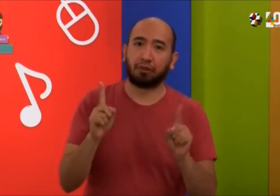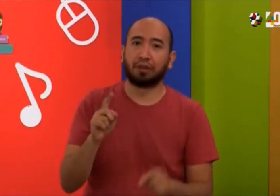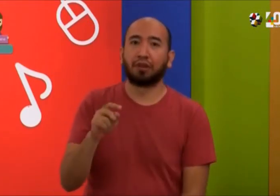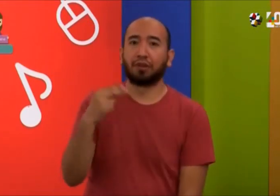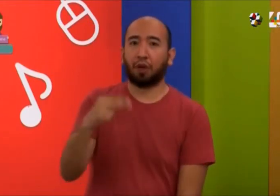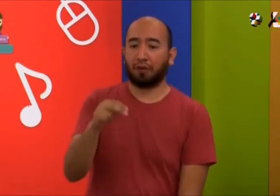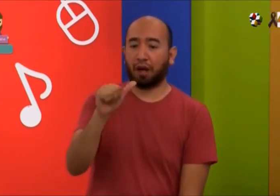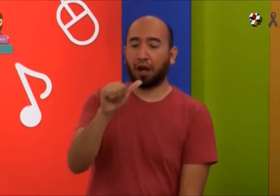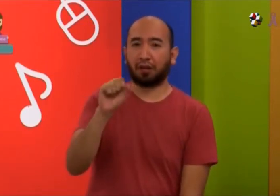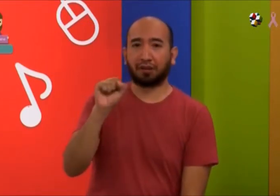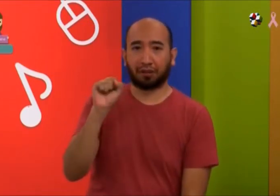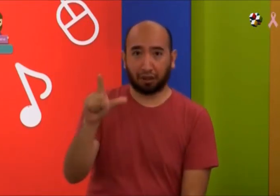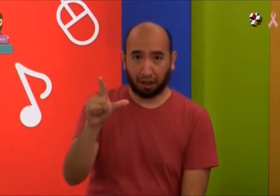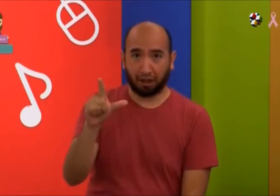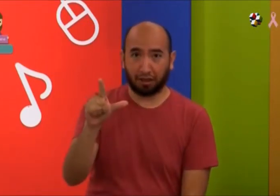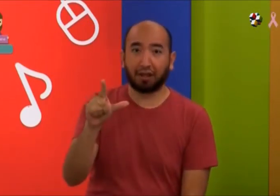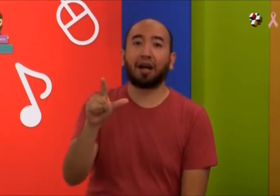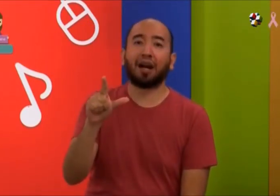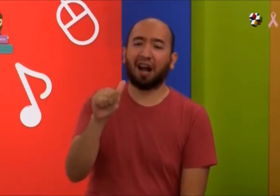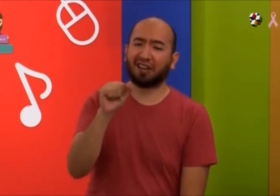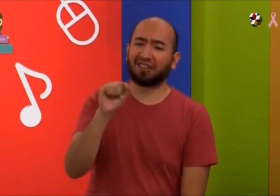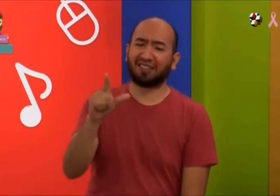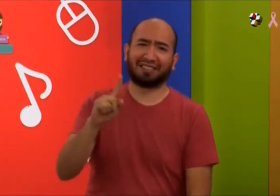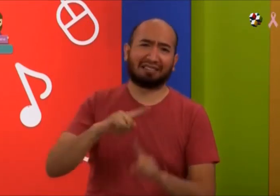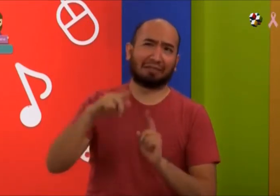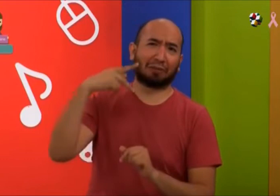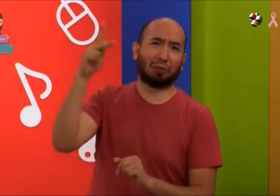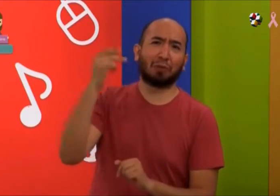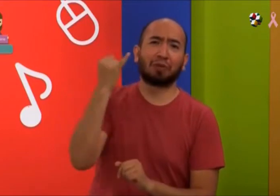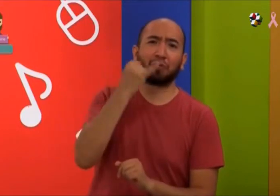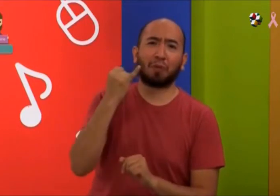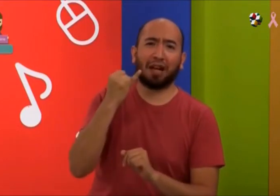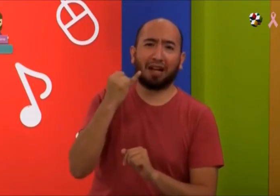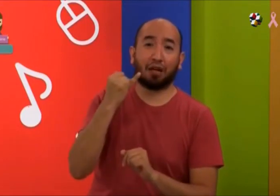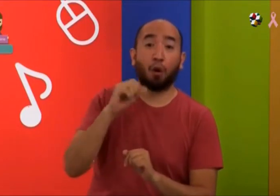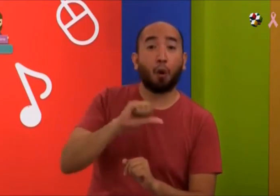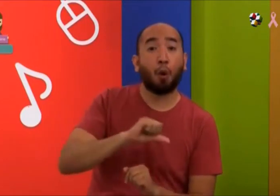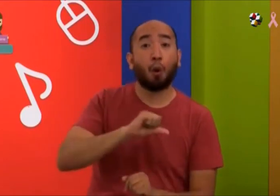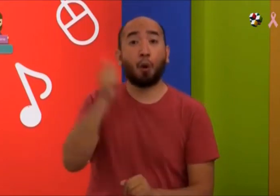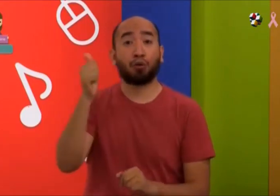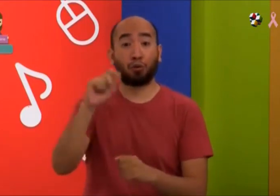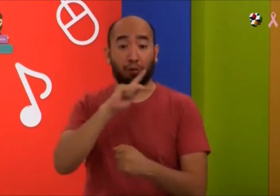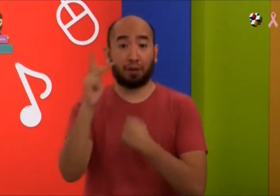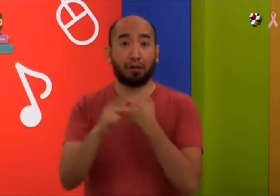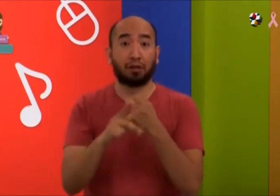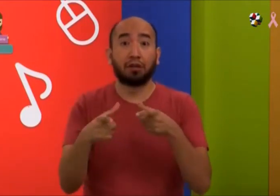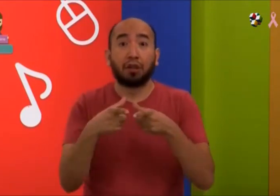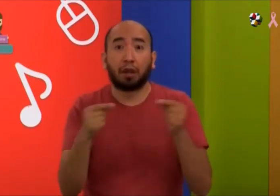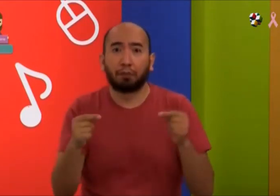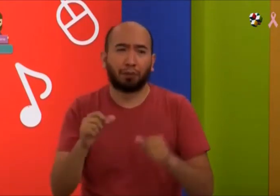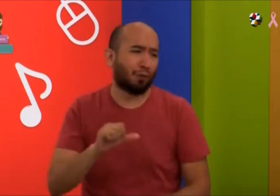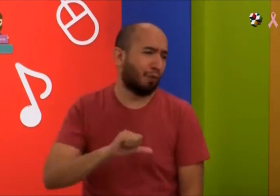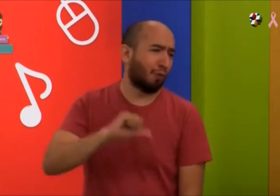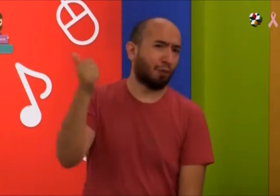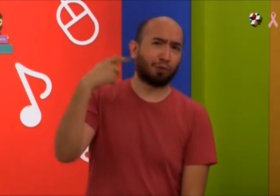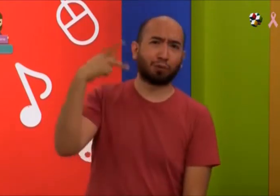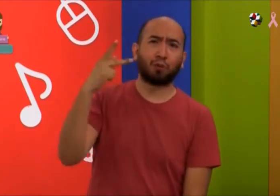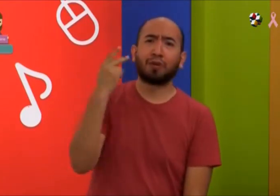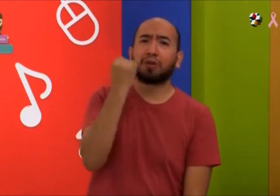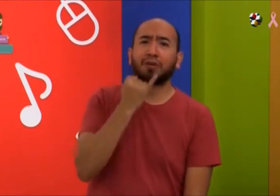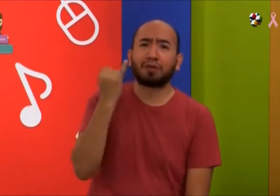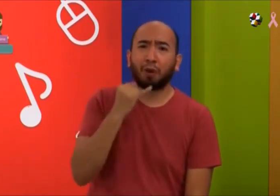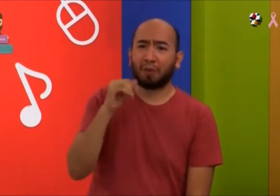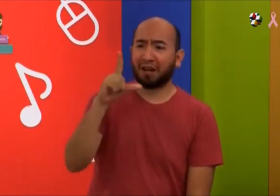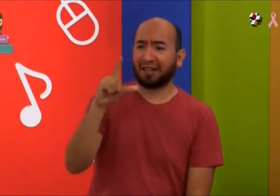en Estados Unidos, es muy diferente. Allá se llama American Sign Language. En otro país, por ejemplo, en